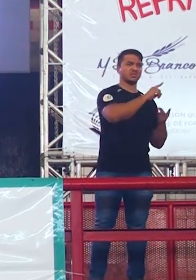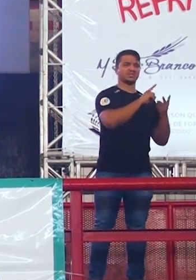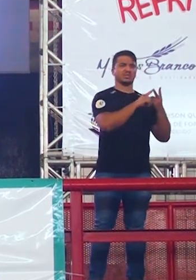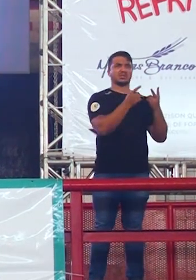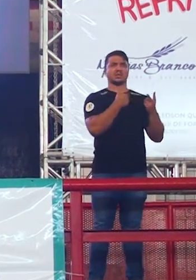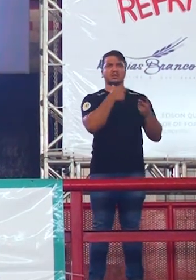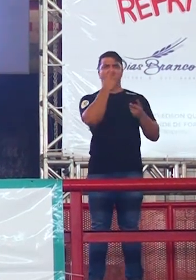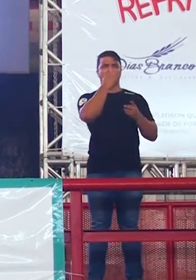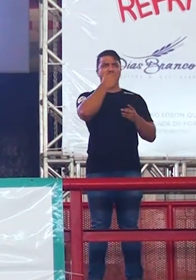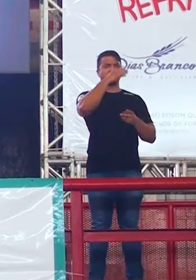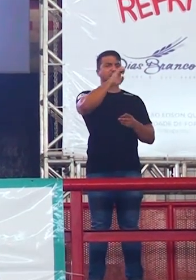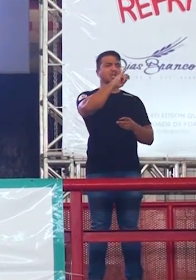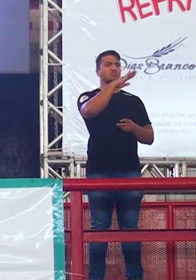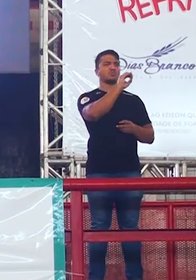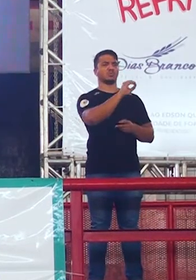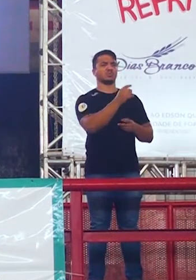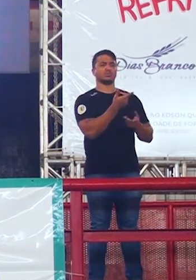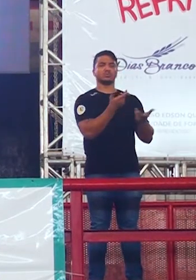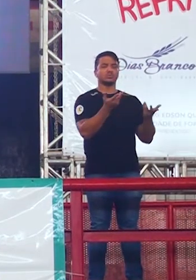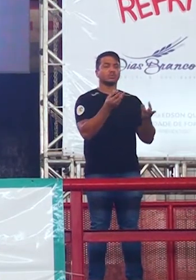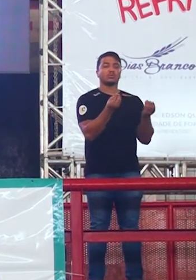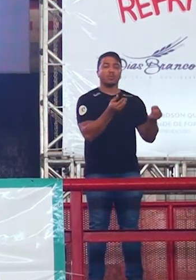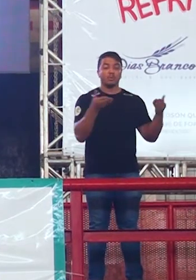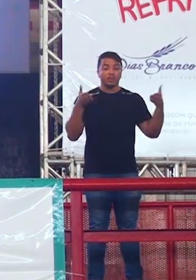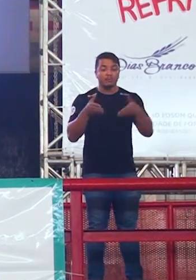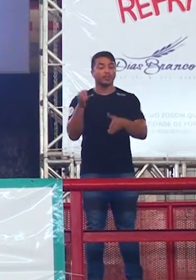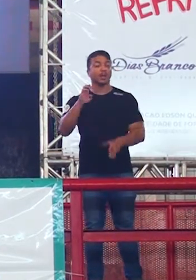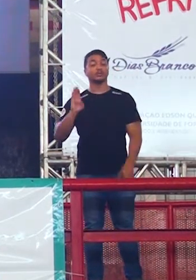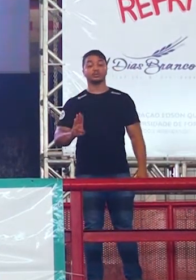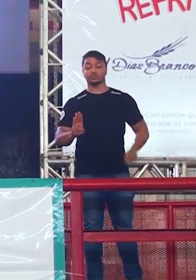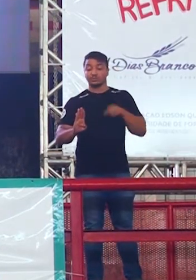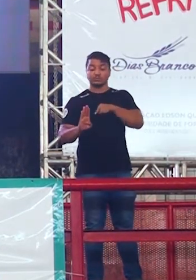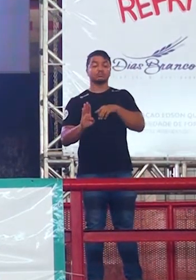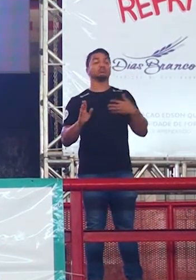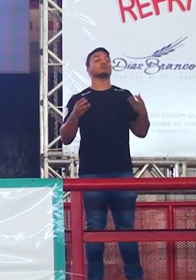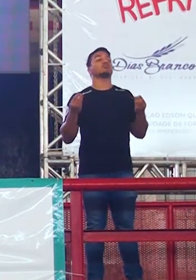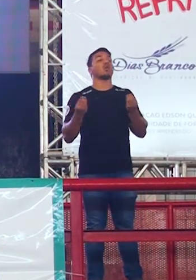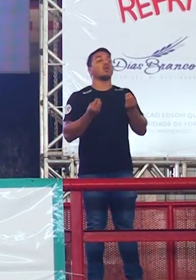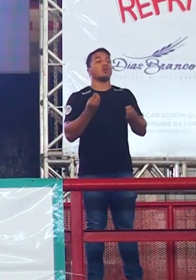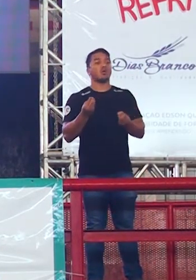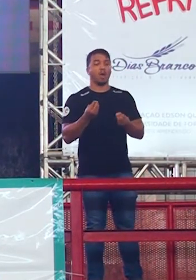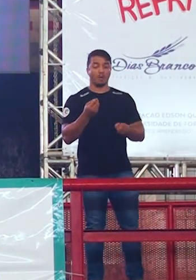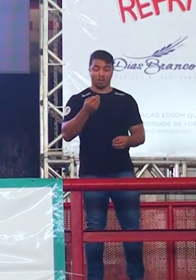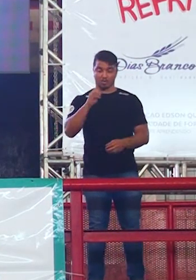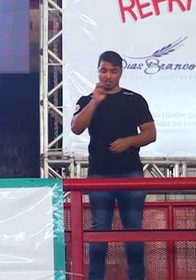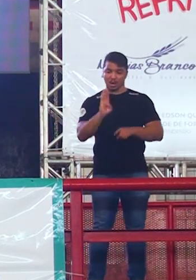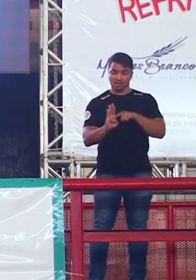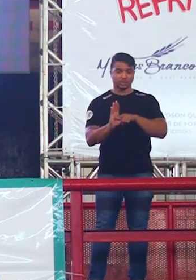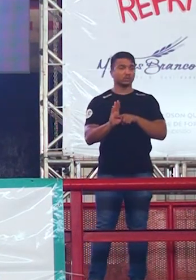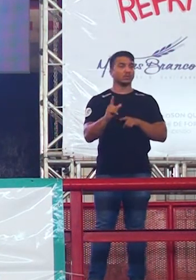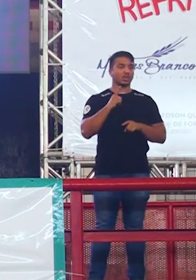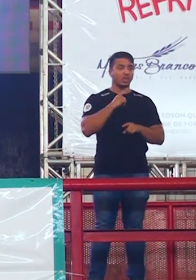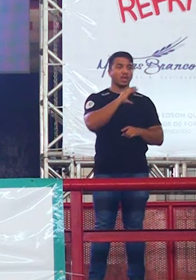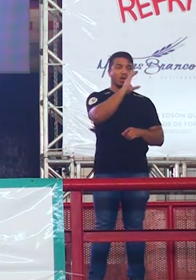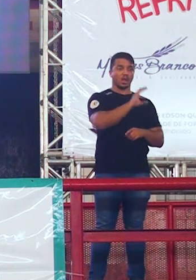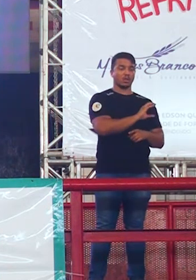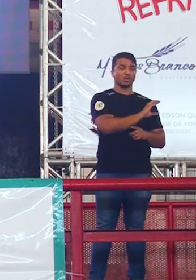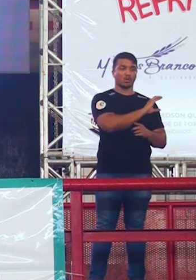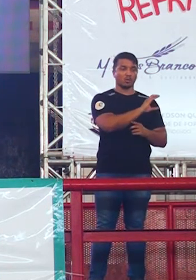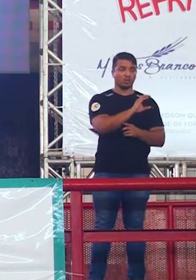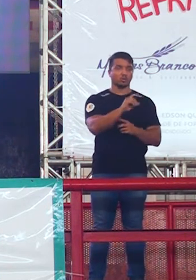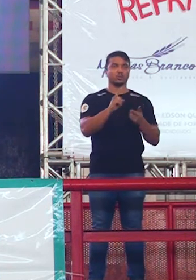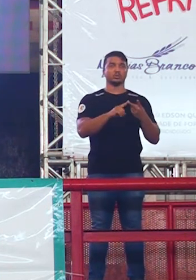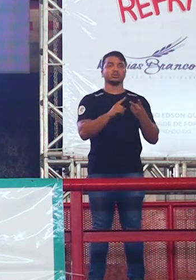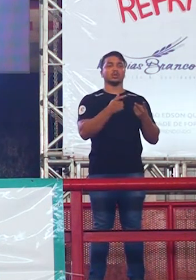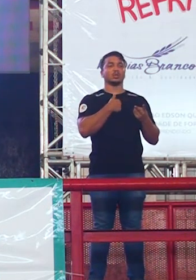Islâmico, tudo bem. Mas e o Brasil? Um país cheio de quê? de católicos, de